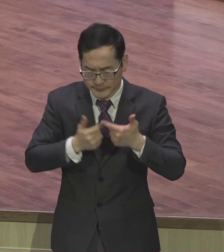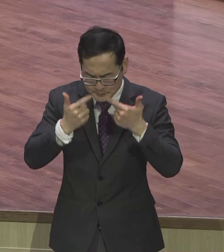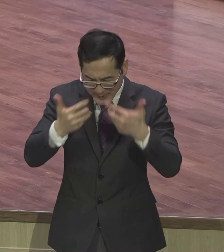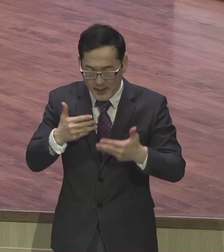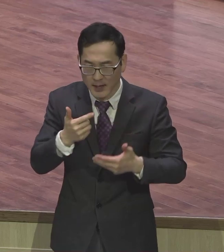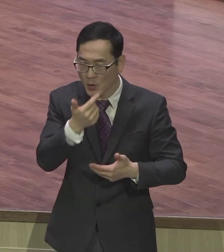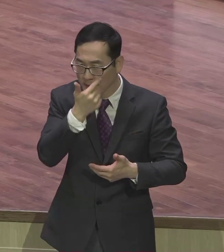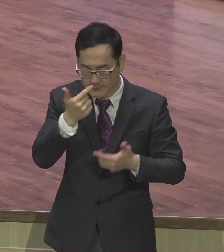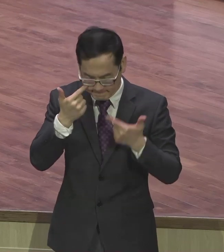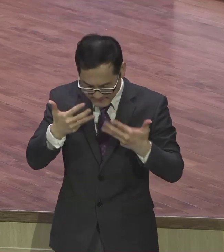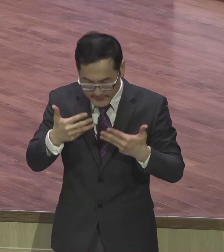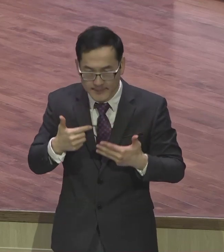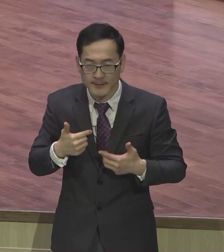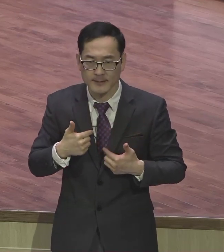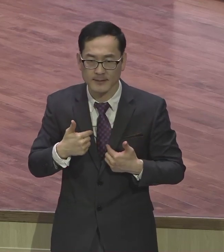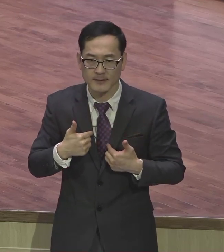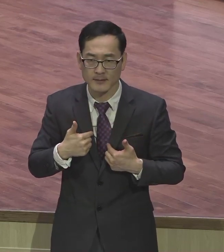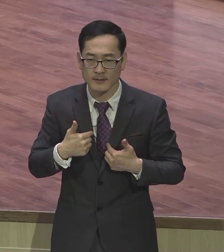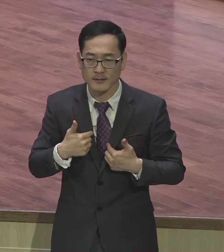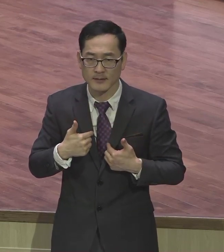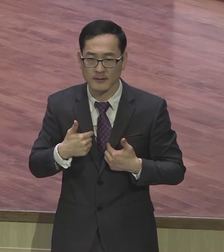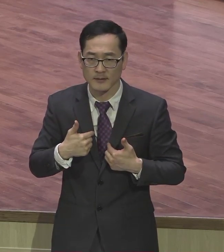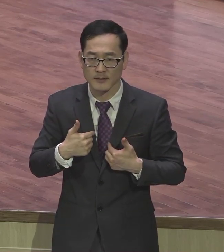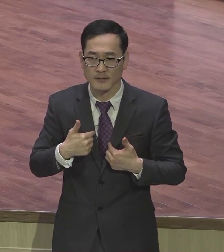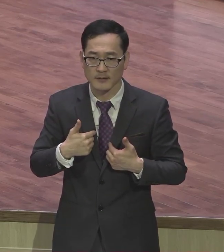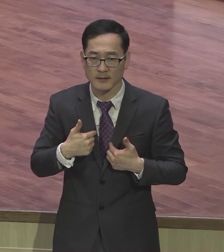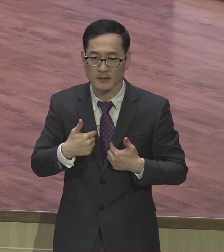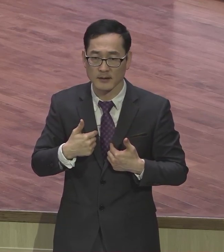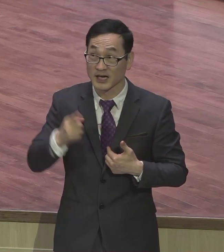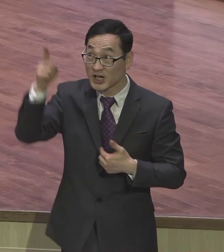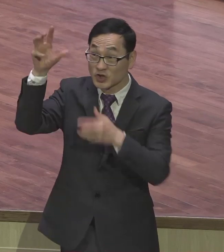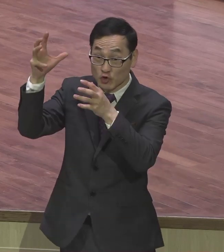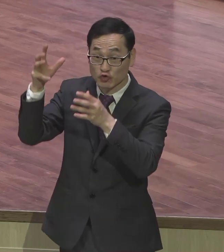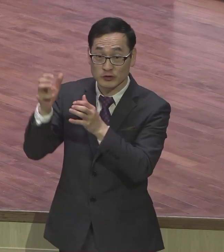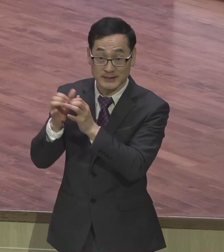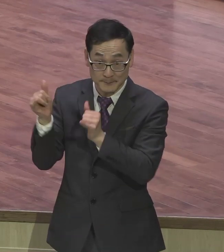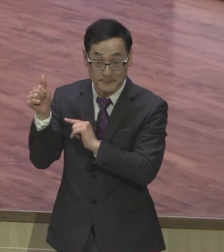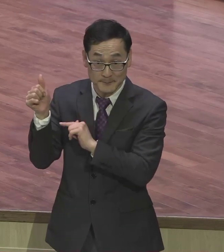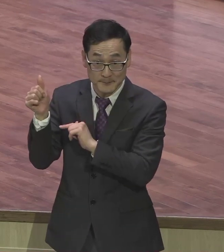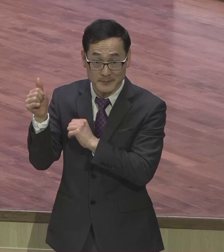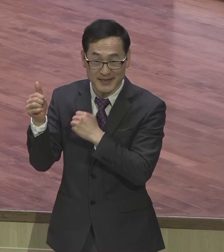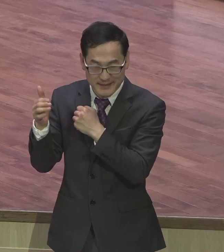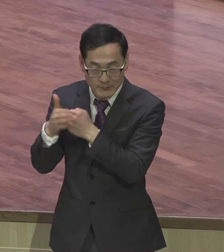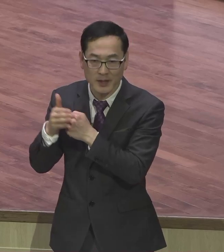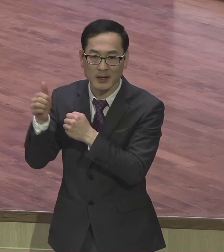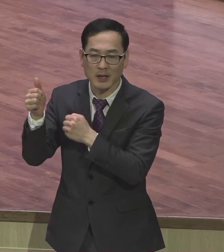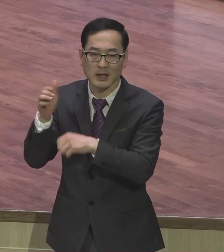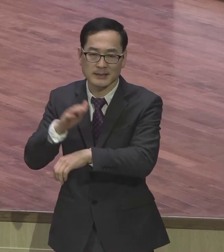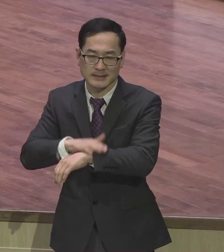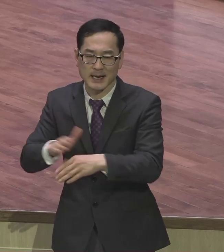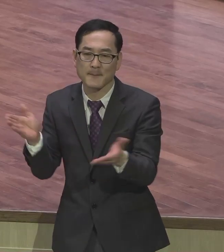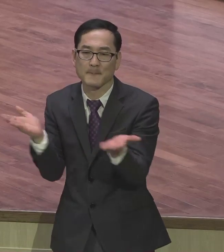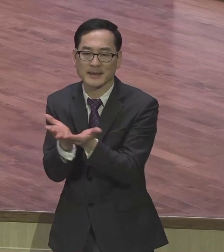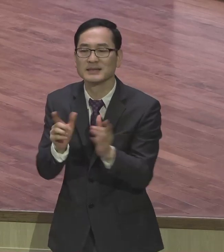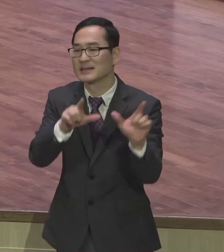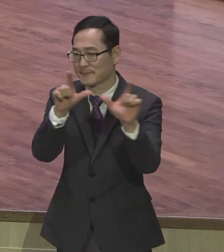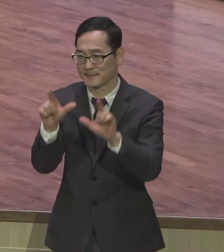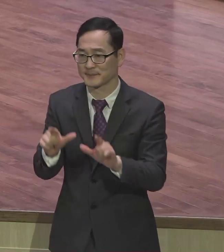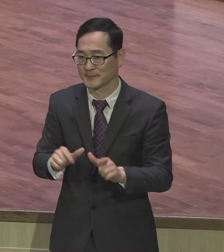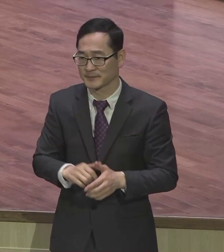거기에 걸맞는 삶을 살아라 그런 말이 바울이 단어를